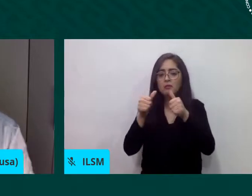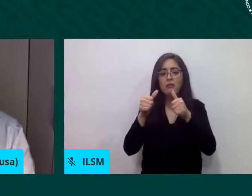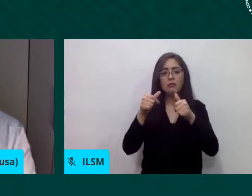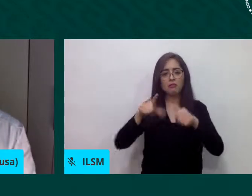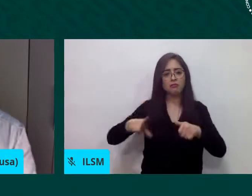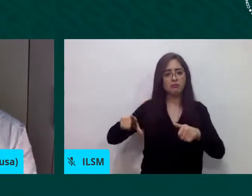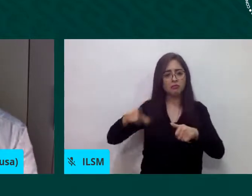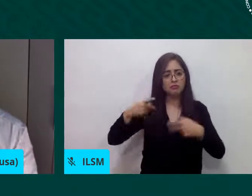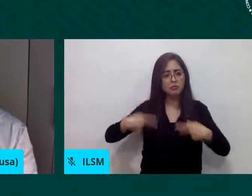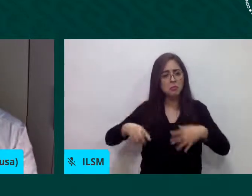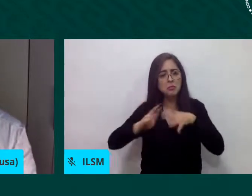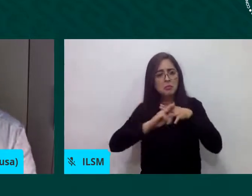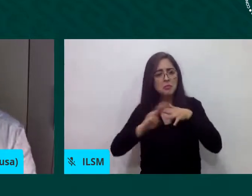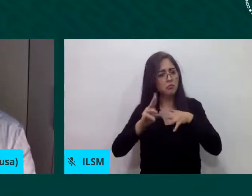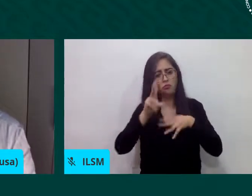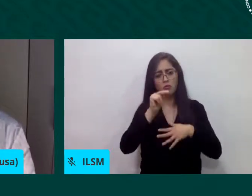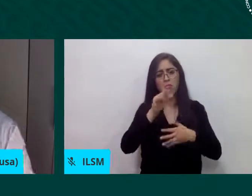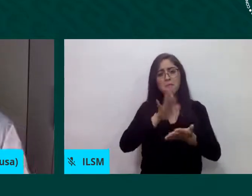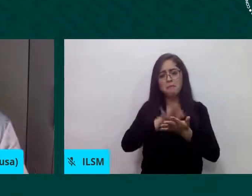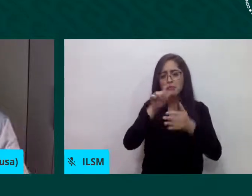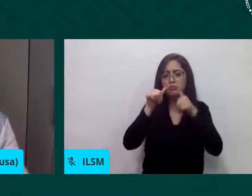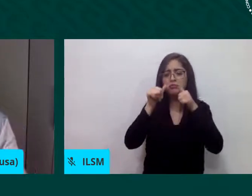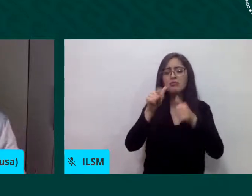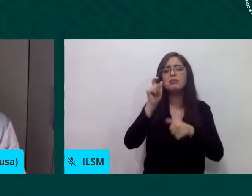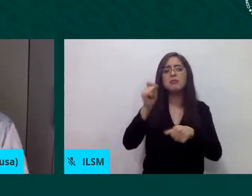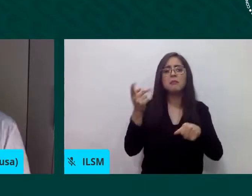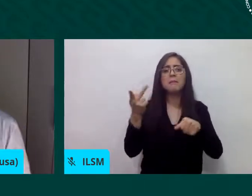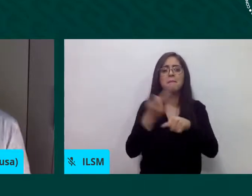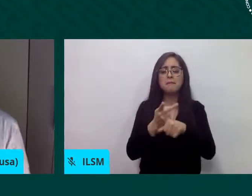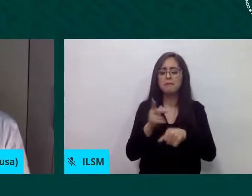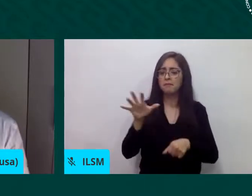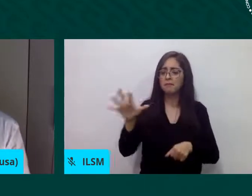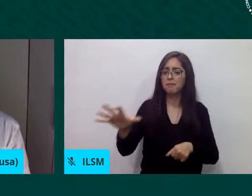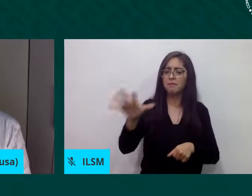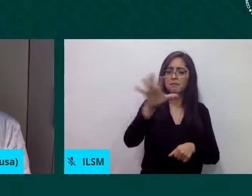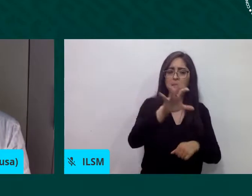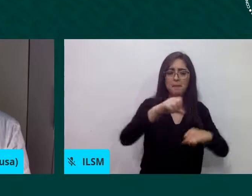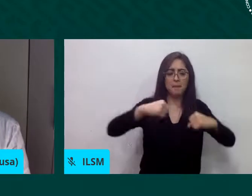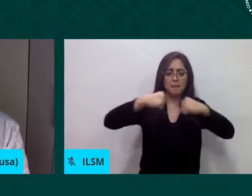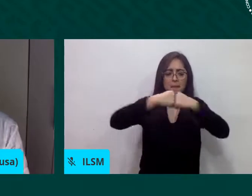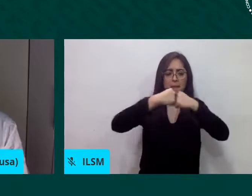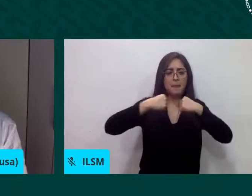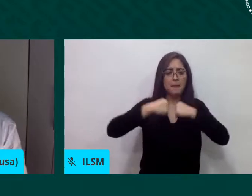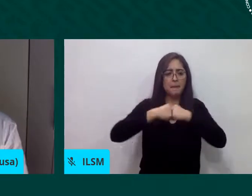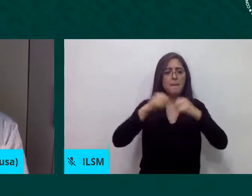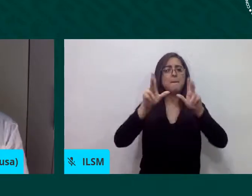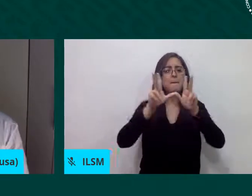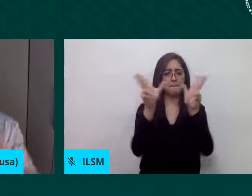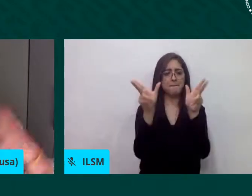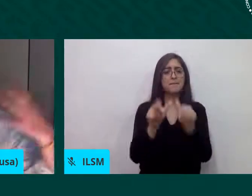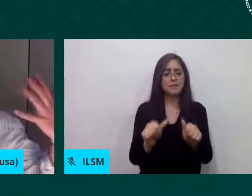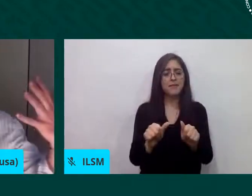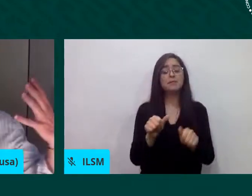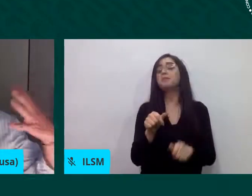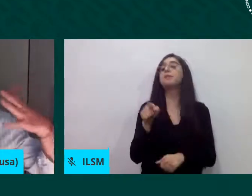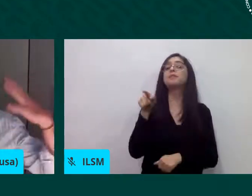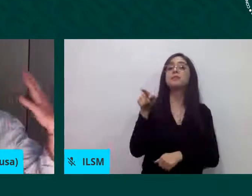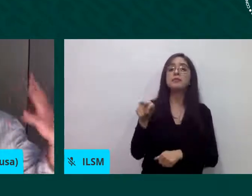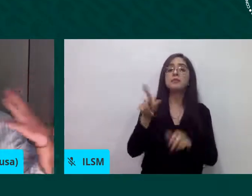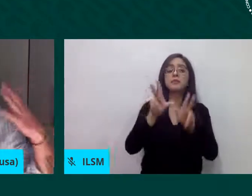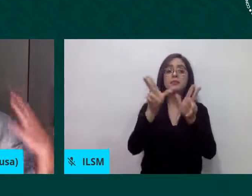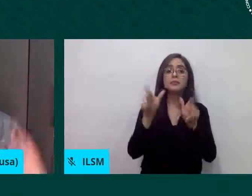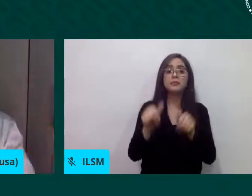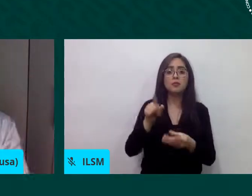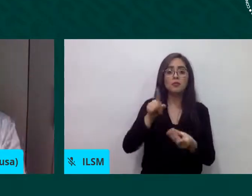frontiera en territorio de paz el tema de la paz también por la isla de Lampedusa que está en el corazón del Mediterráneo entre